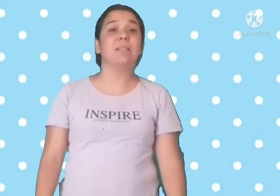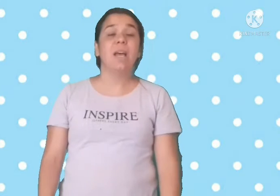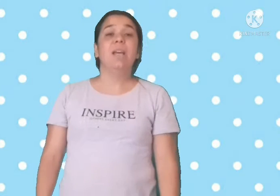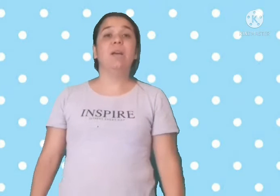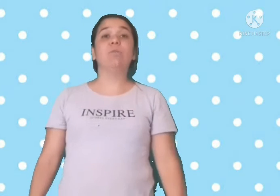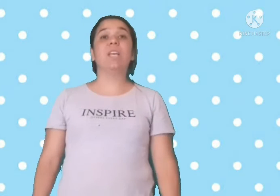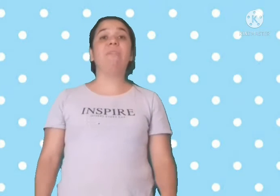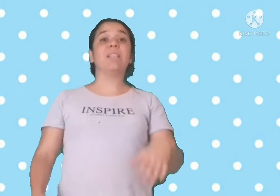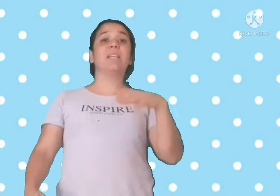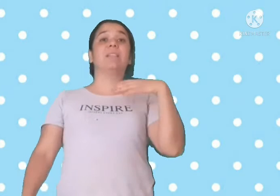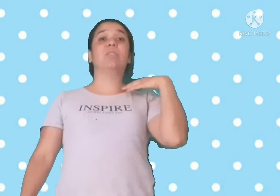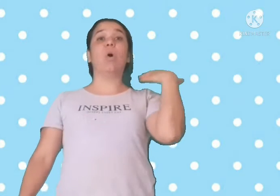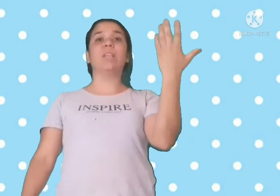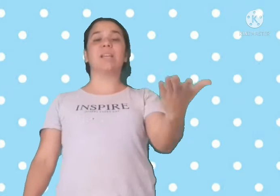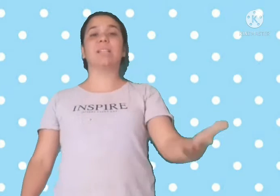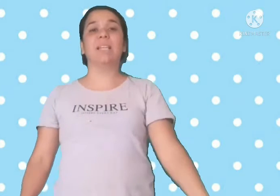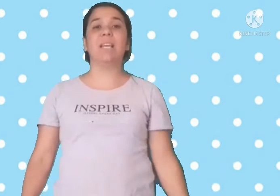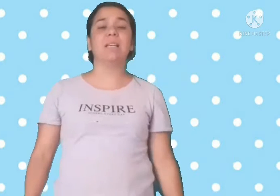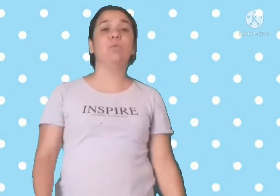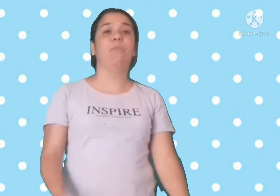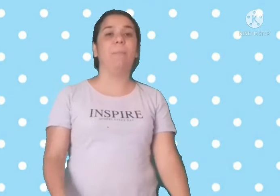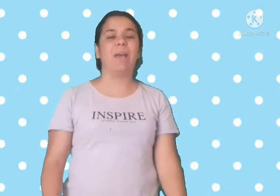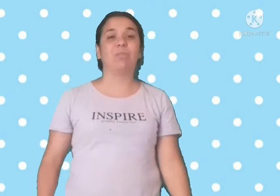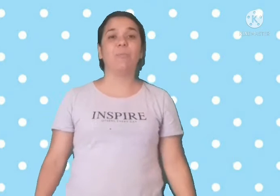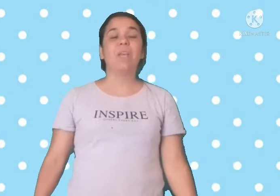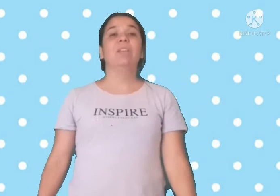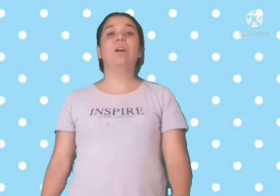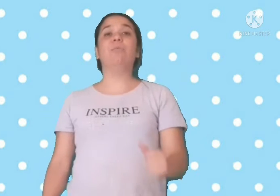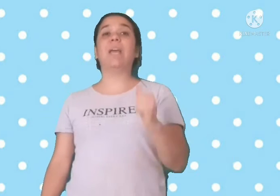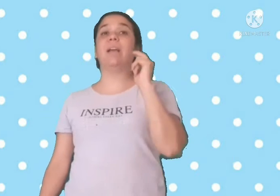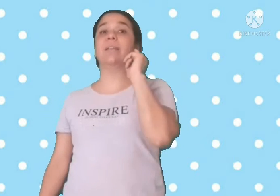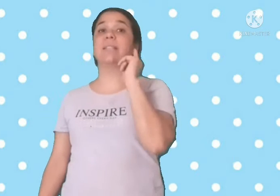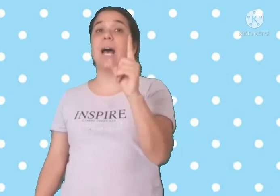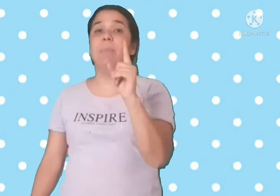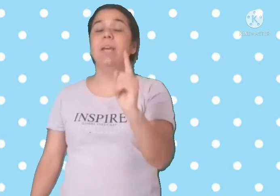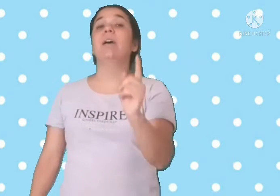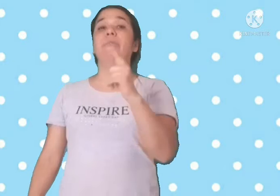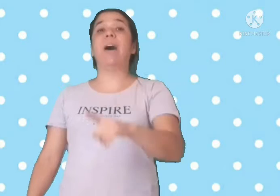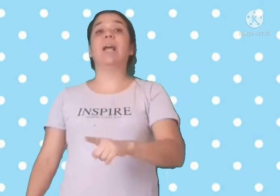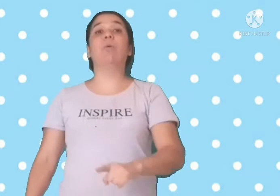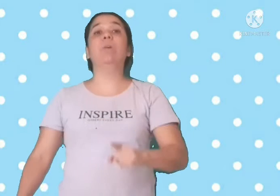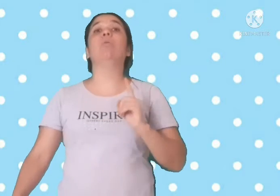Inclusive, todas as letrinhas do alfabeto. Então, quem sabe, fala comigo.